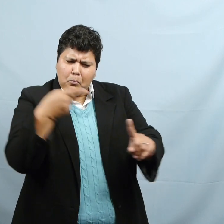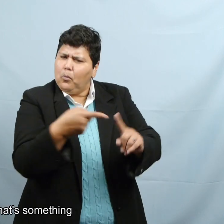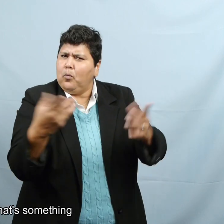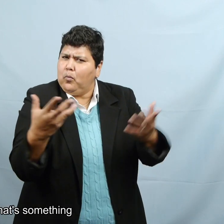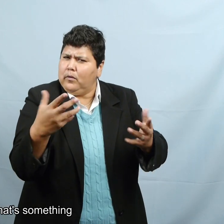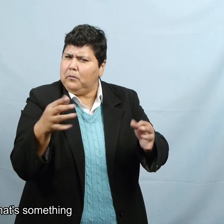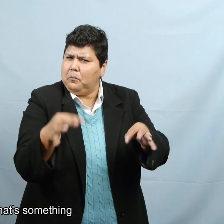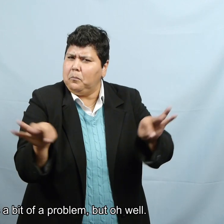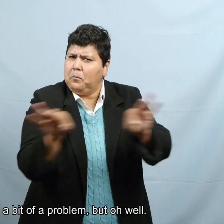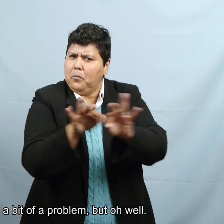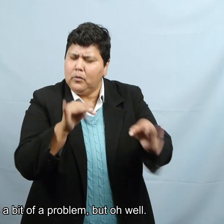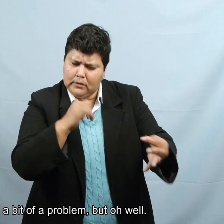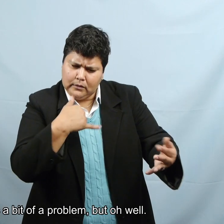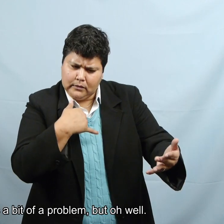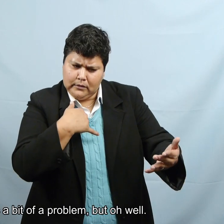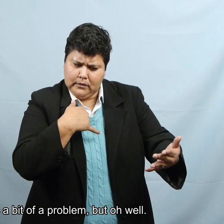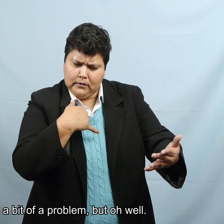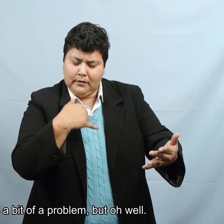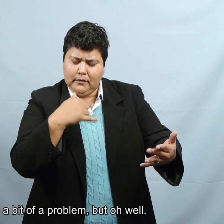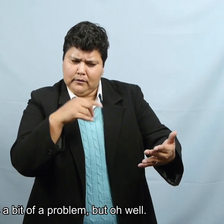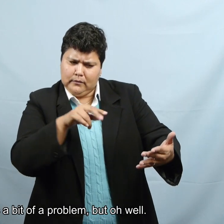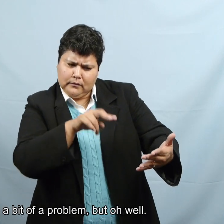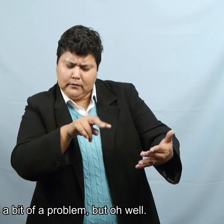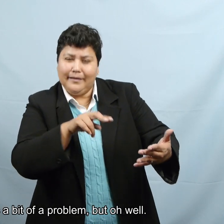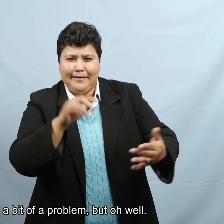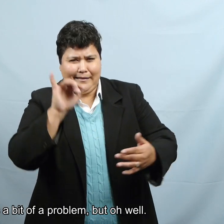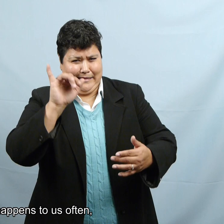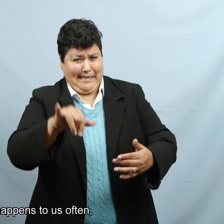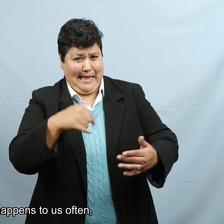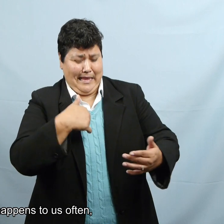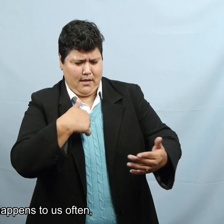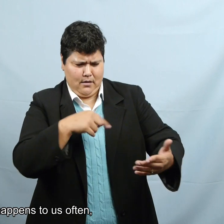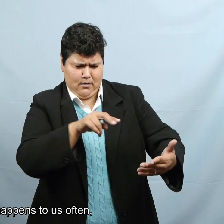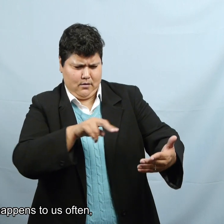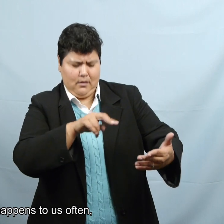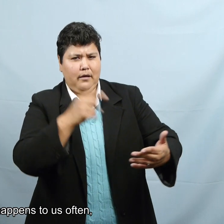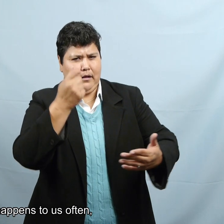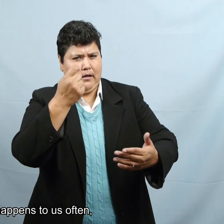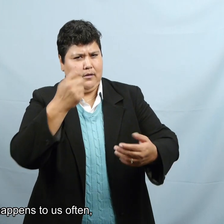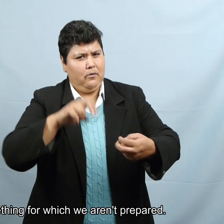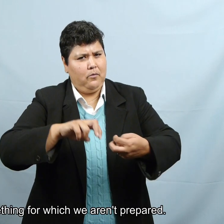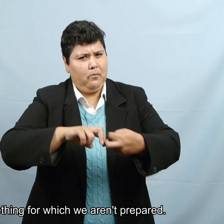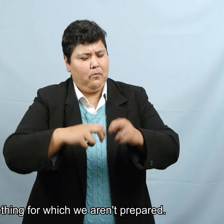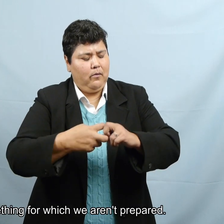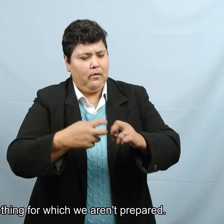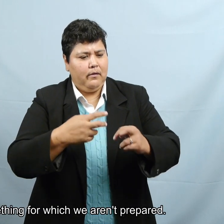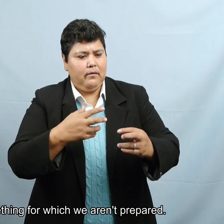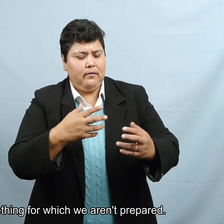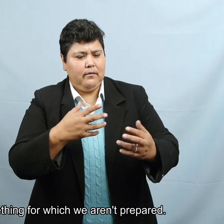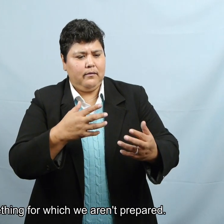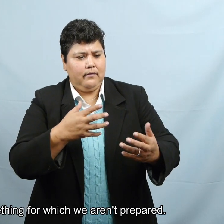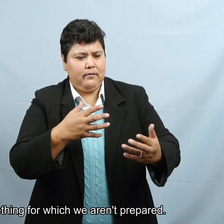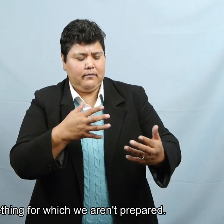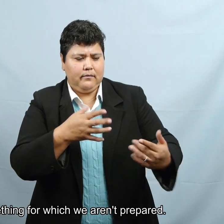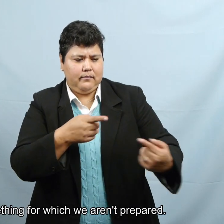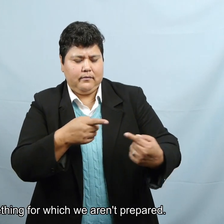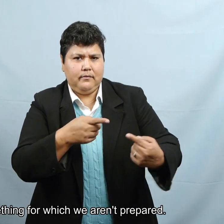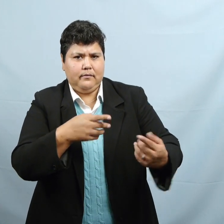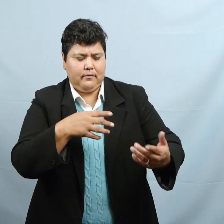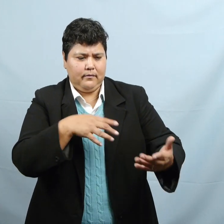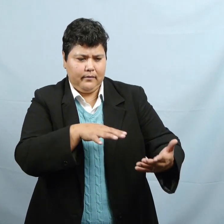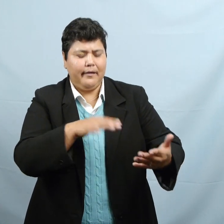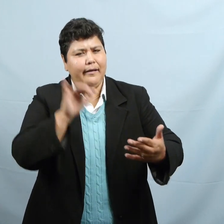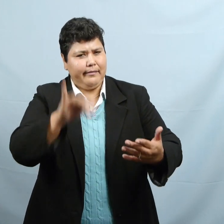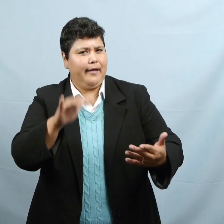Eso sí que sentí que fue un poquito de problema. Pero nada, eso nos pasa a menudo en la que se nos da algo para lo cual no estamos preparados.